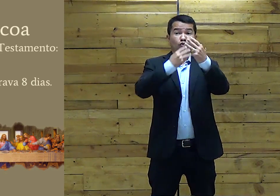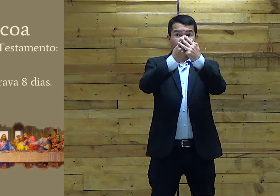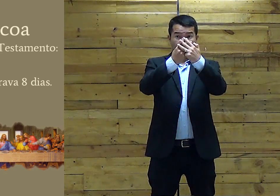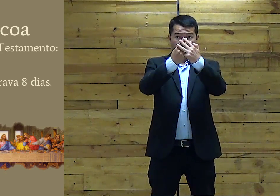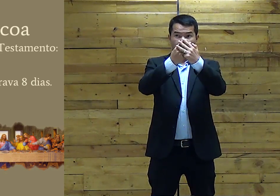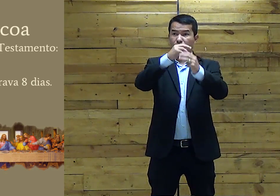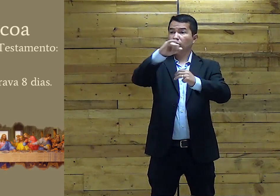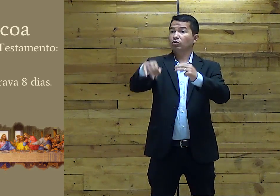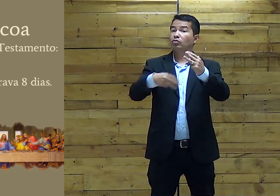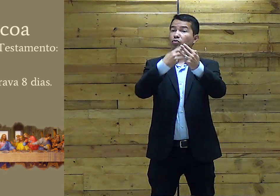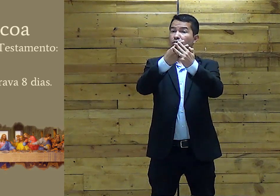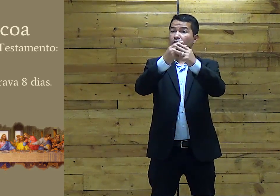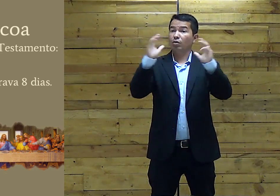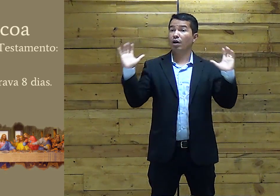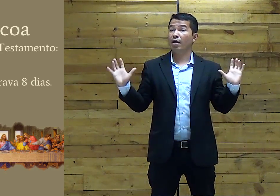O povo judeu